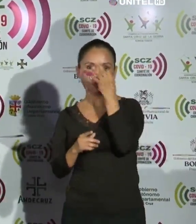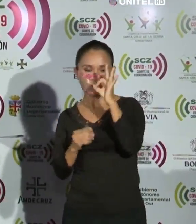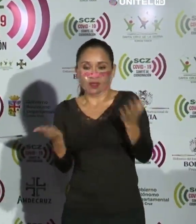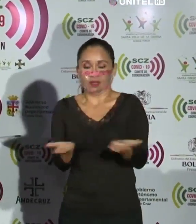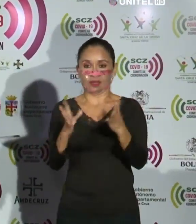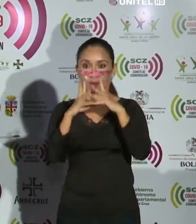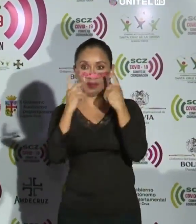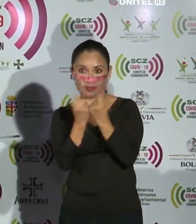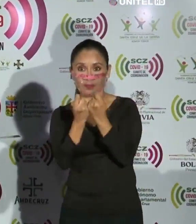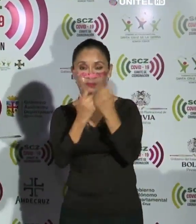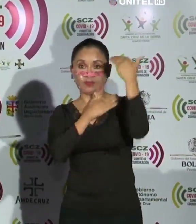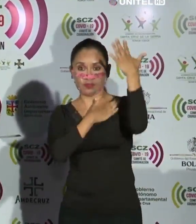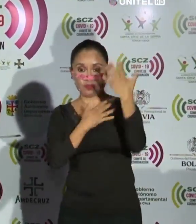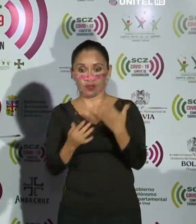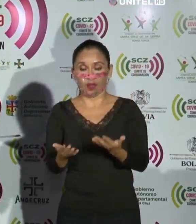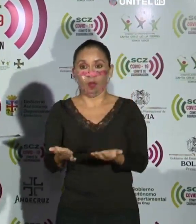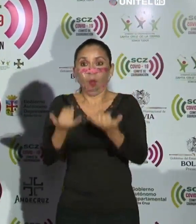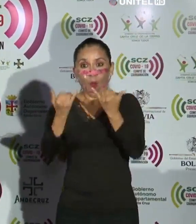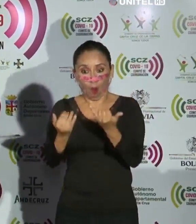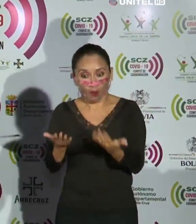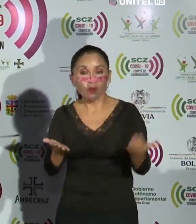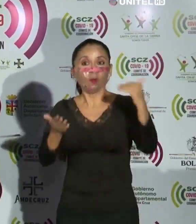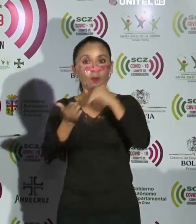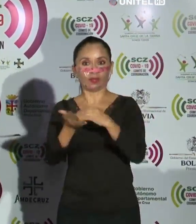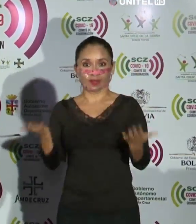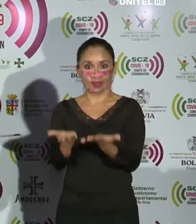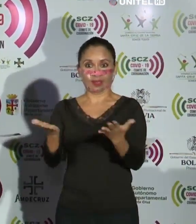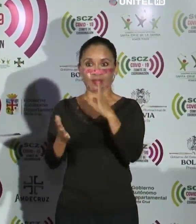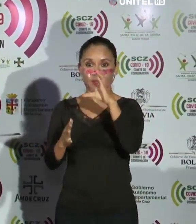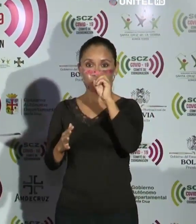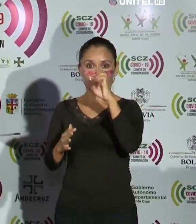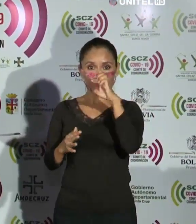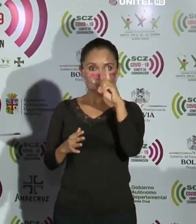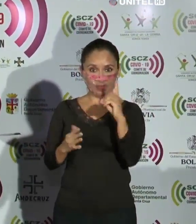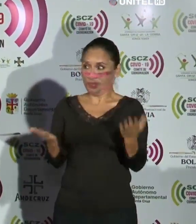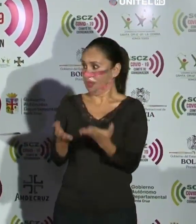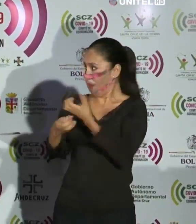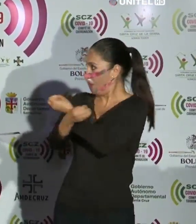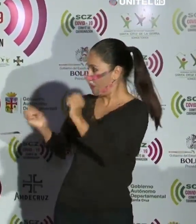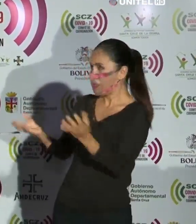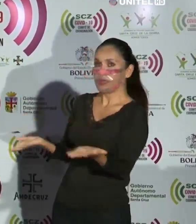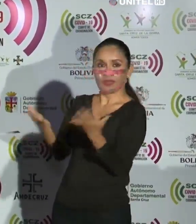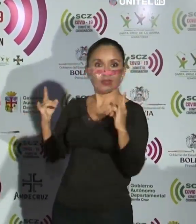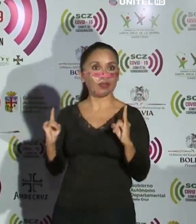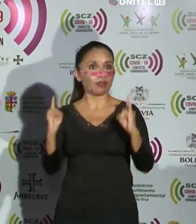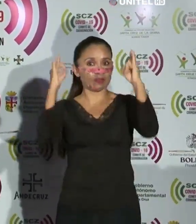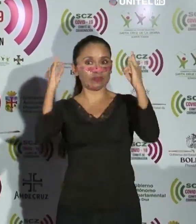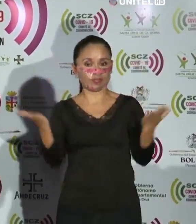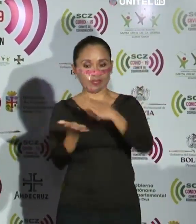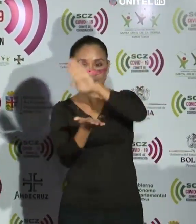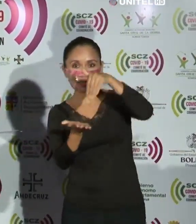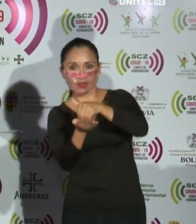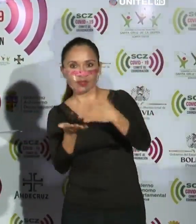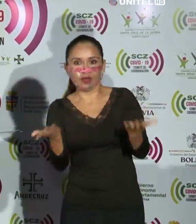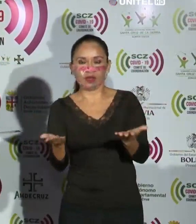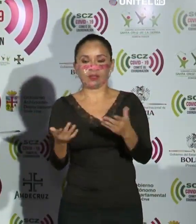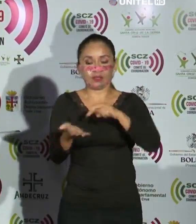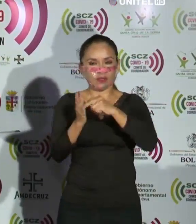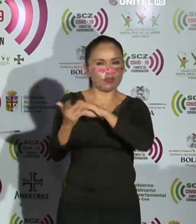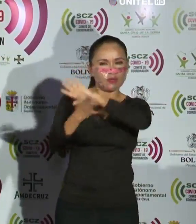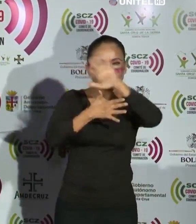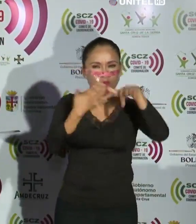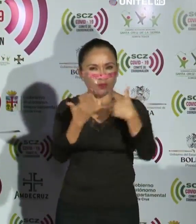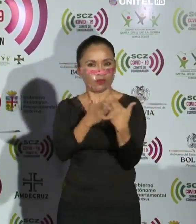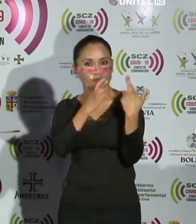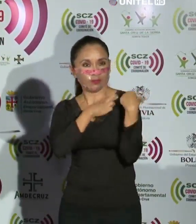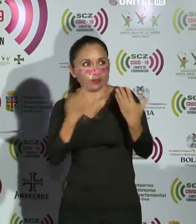Cruz. Desde hoy nuevamente desde el Centro de Operaciones de Emergencia Departamental, desde este edificio central donde se comanda toda